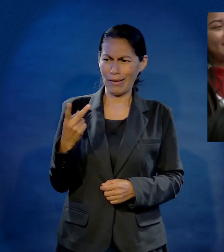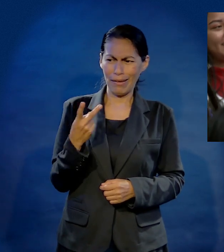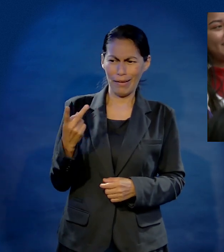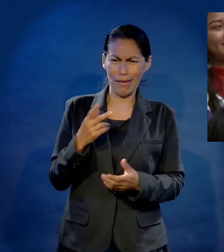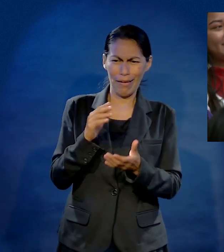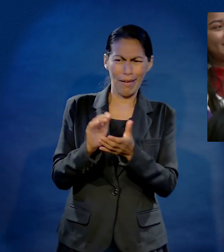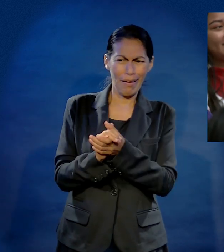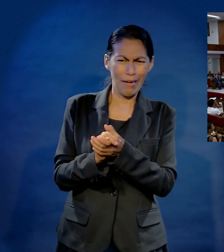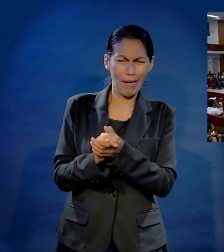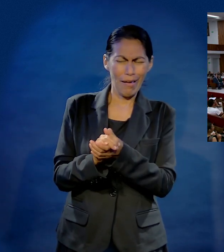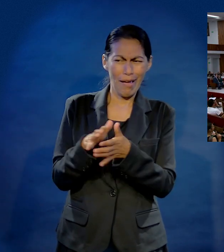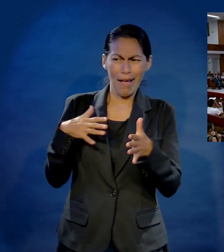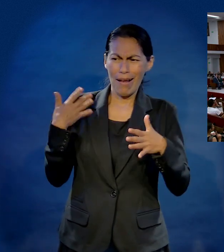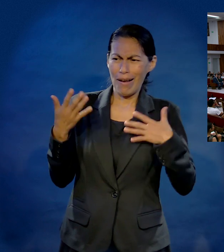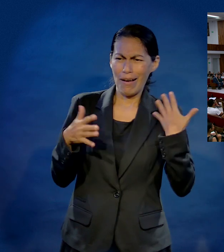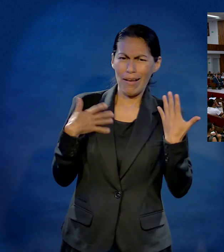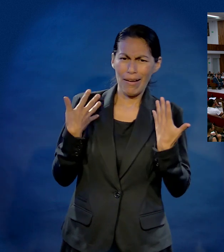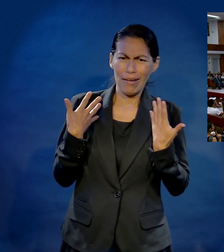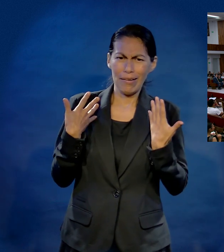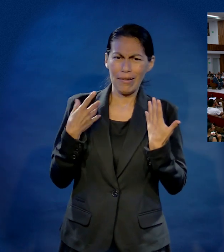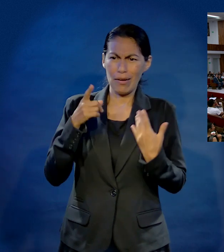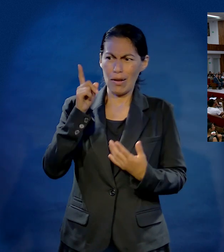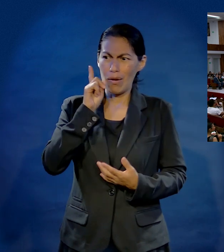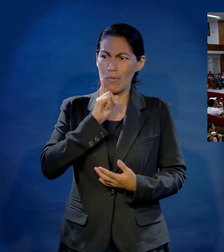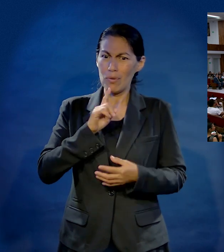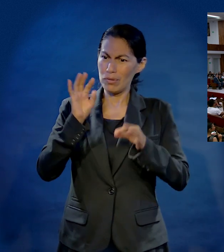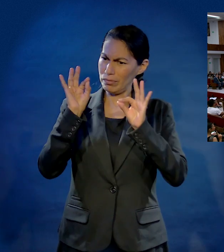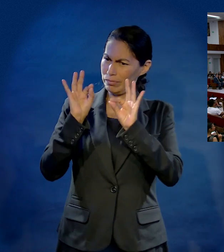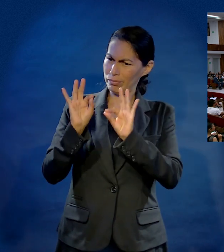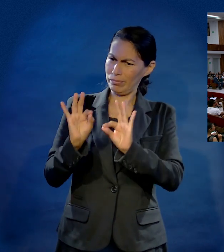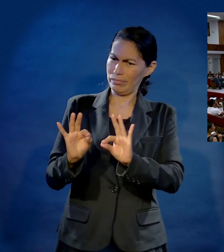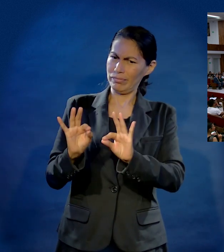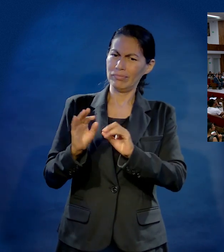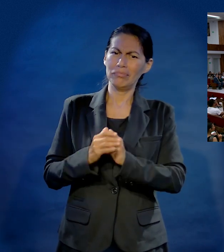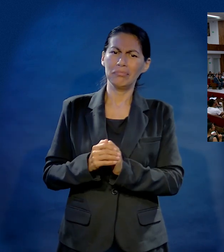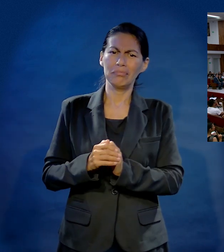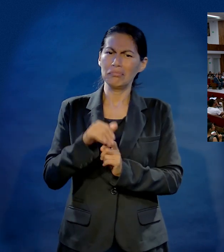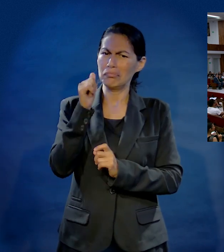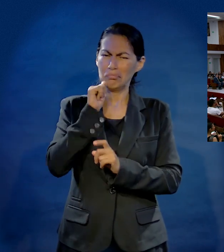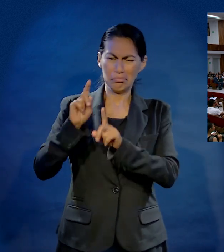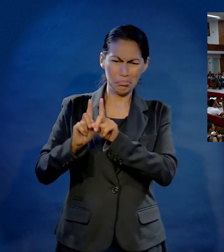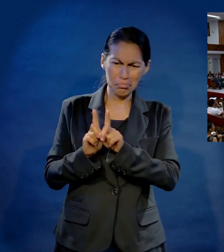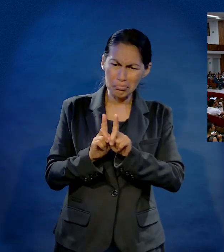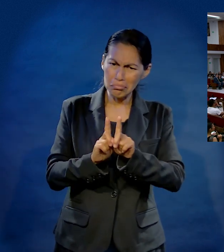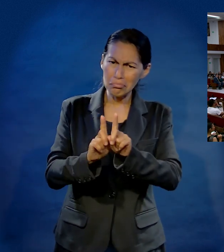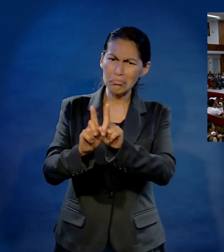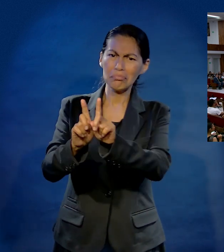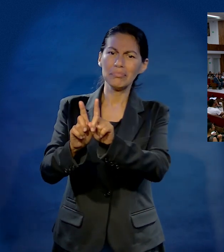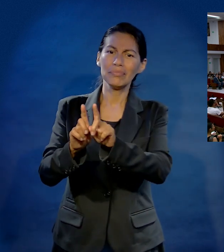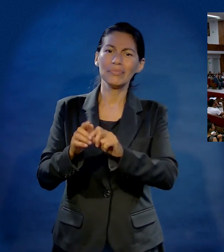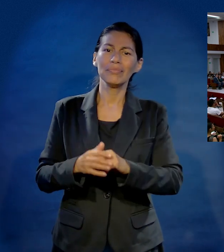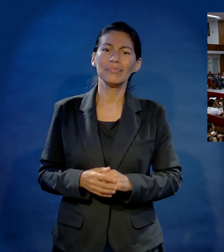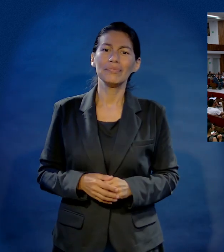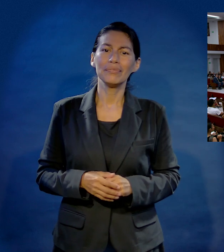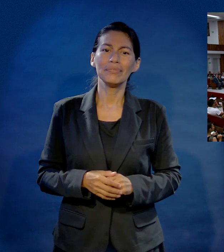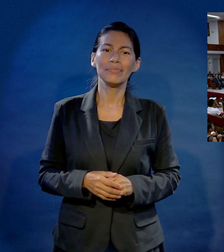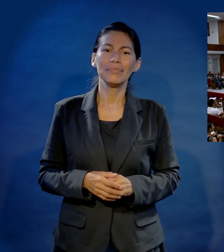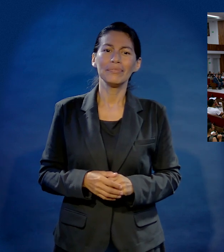Y cuando yo lo vi con su esposa tan contento, una dama en su corte, en su contexto, que camina para el mismo lugar que él,